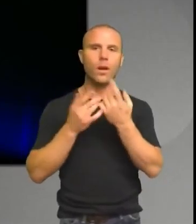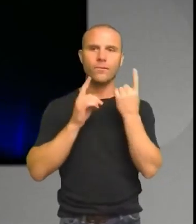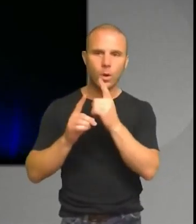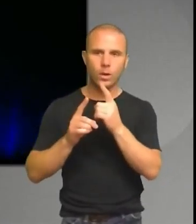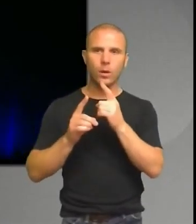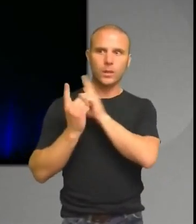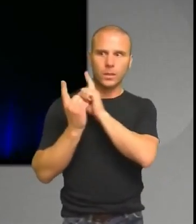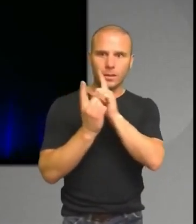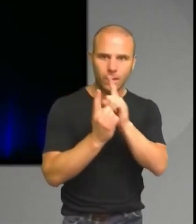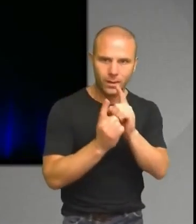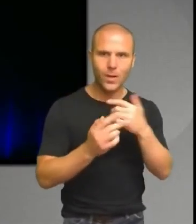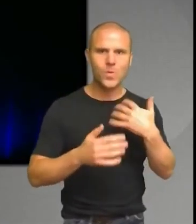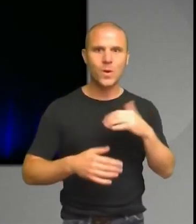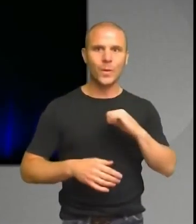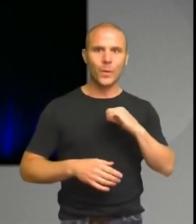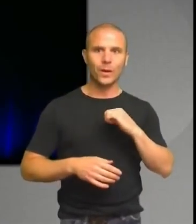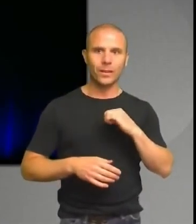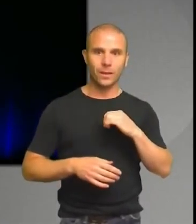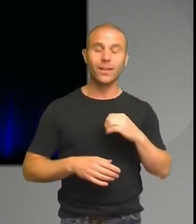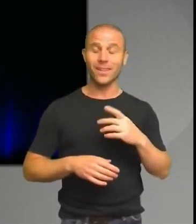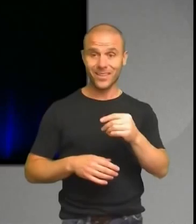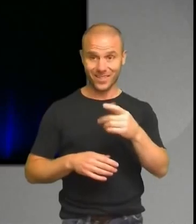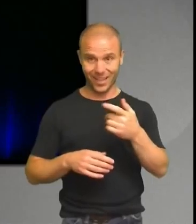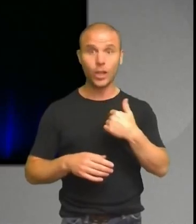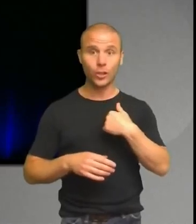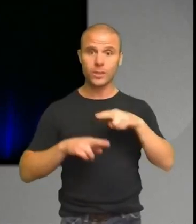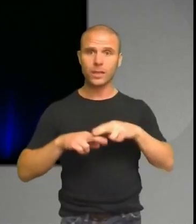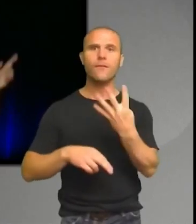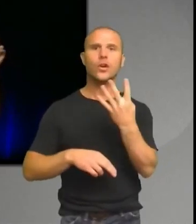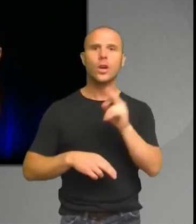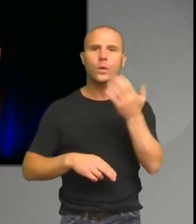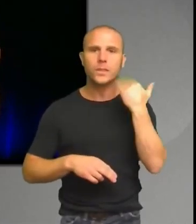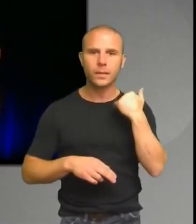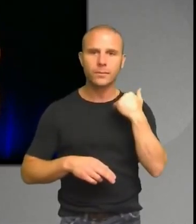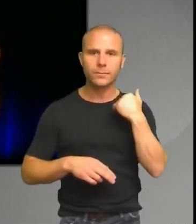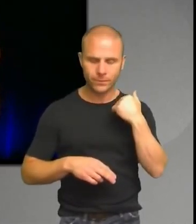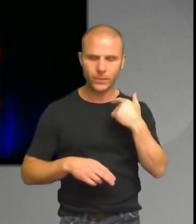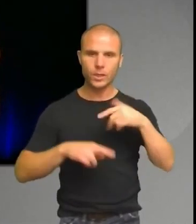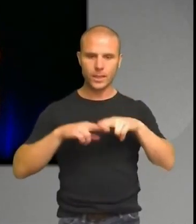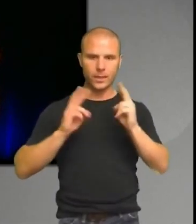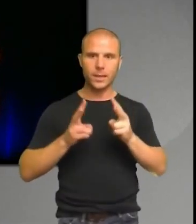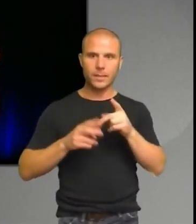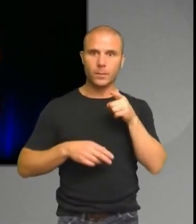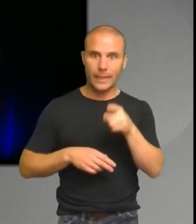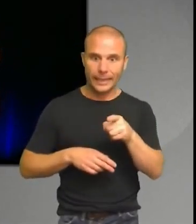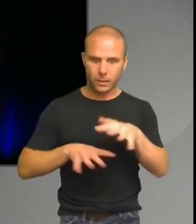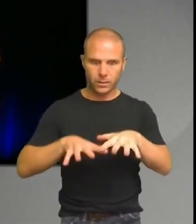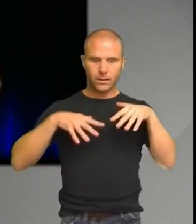fyra år sedan satte jag pris om ni och lyssnade på föredrag om exoplaneter. Idag har publicerat min första artikel i ämnet. Ingenting är omöjligt.